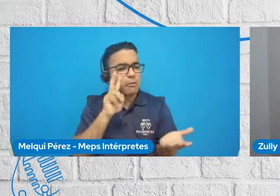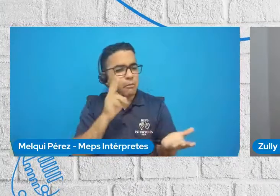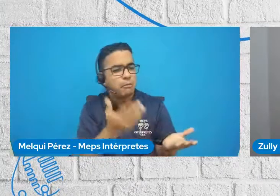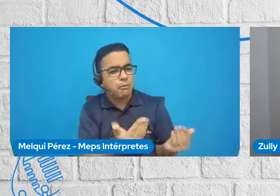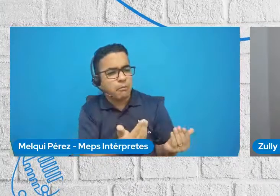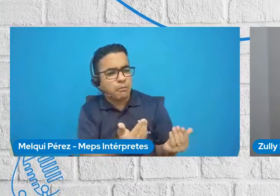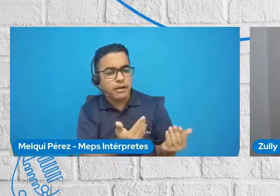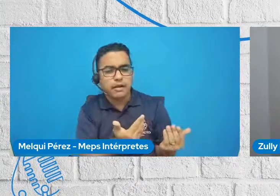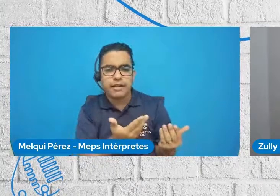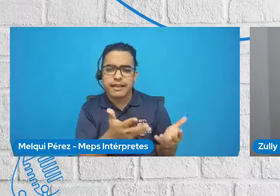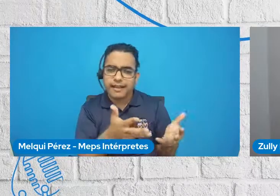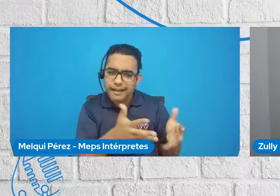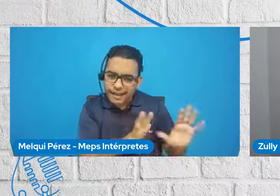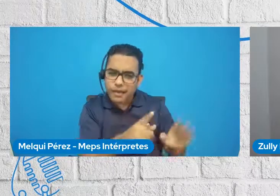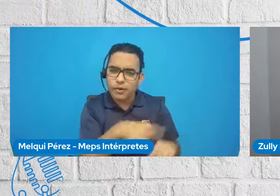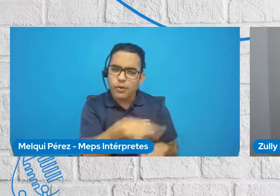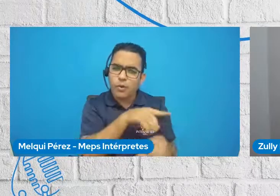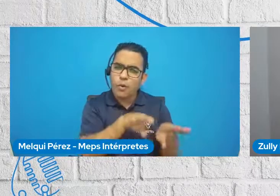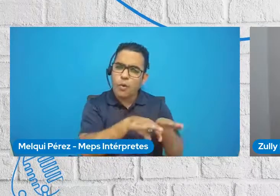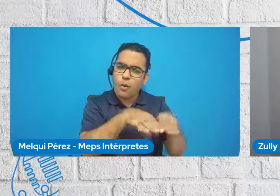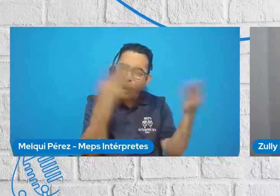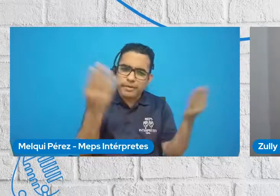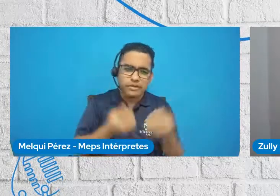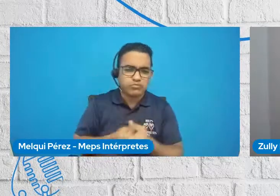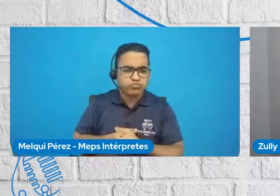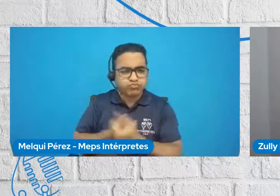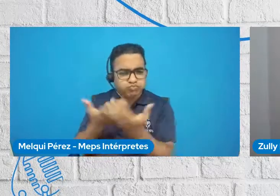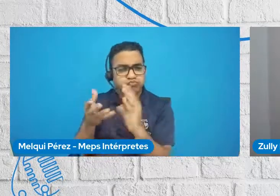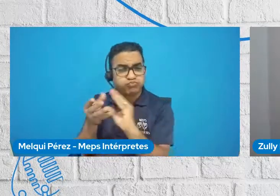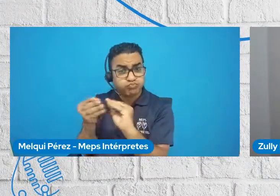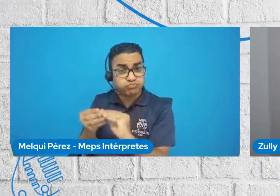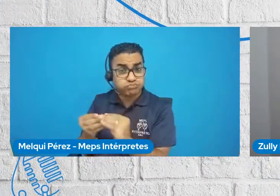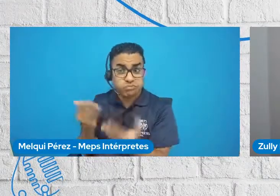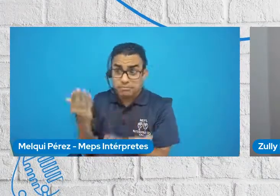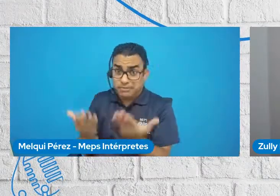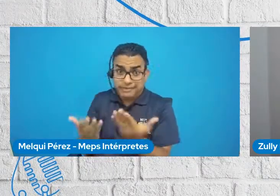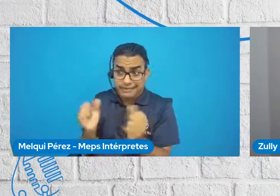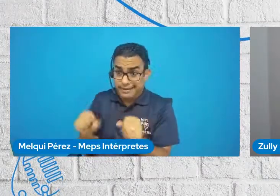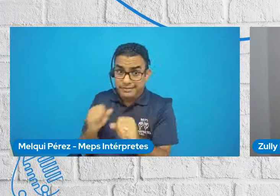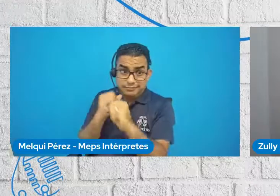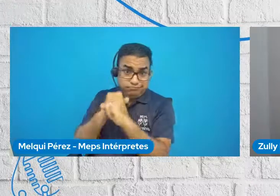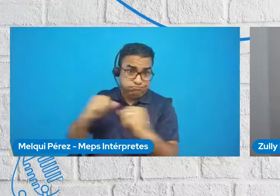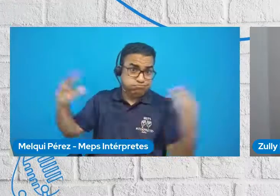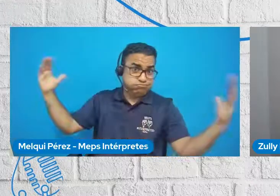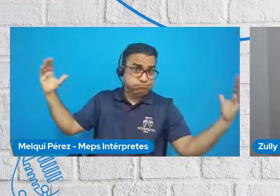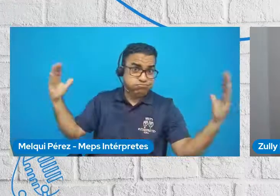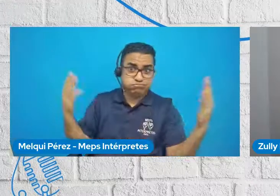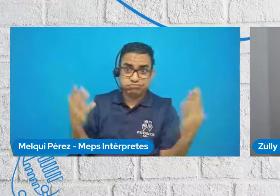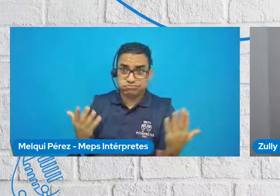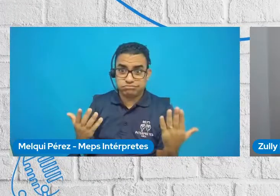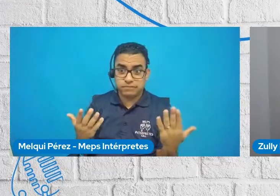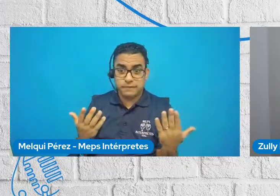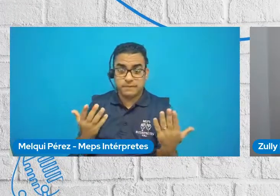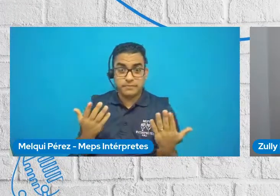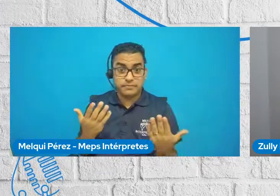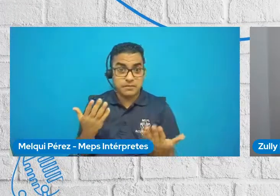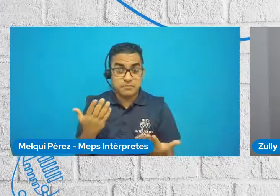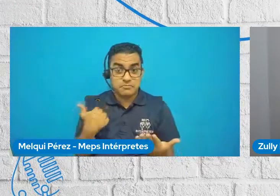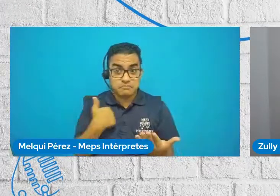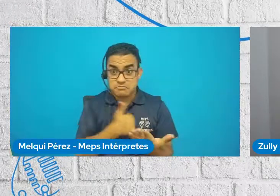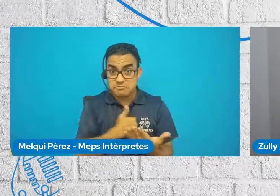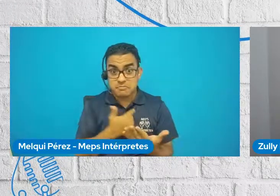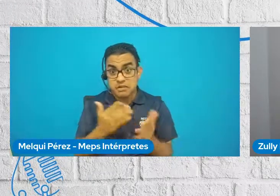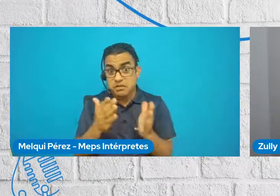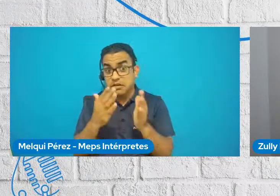lo que puede ser un proyecto limitado se puede generar y se puede amplificar pues ni siquiera es innumerable, nunca sabemos dónde